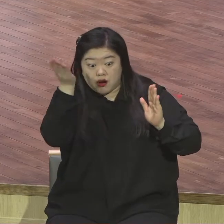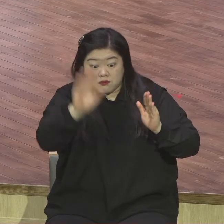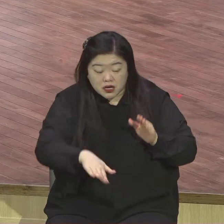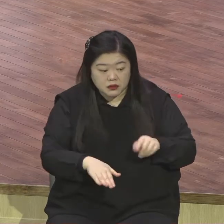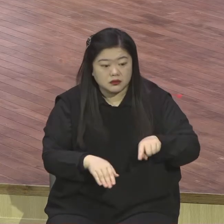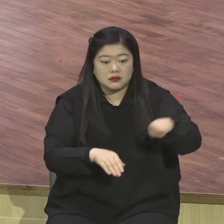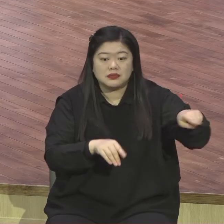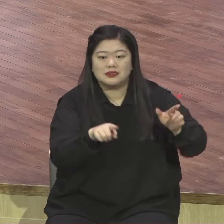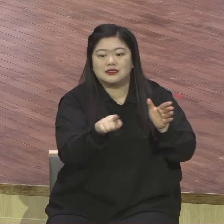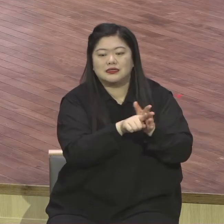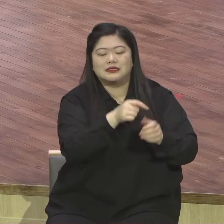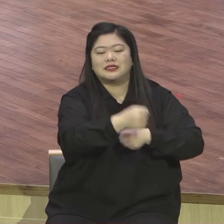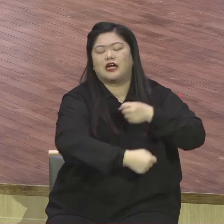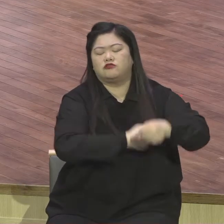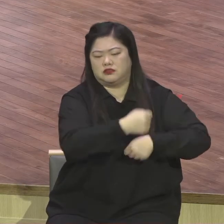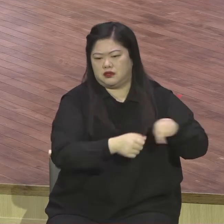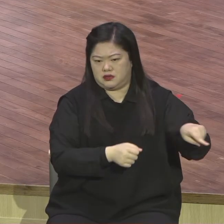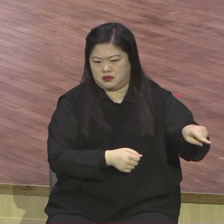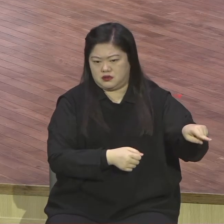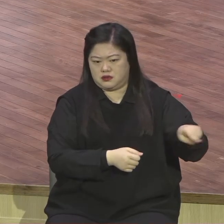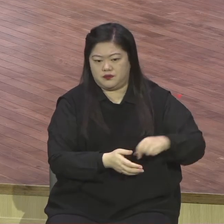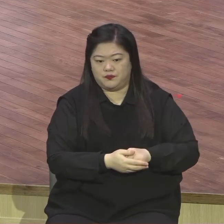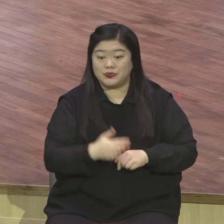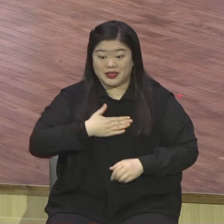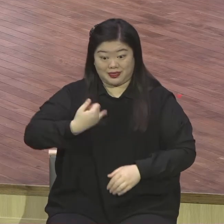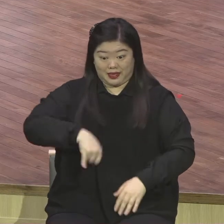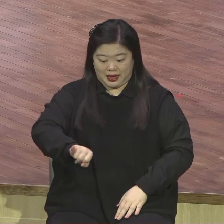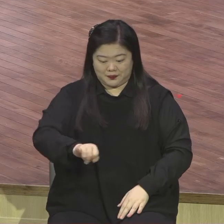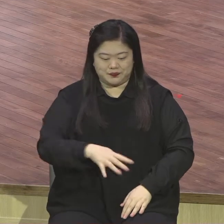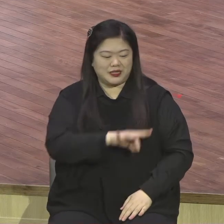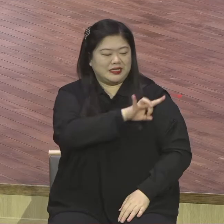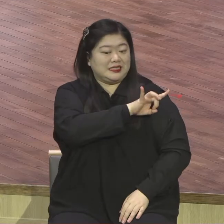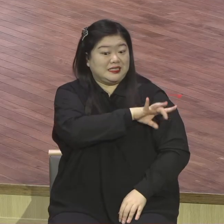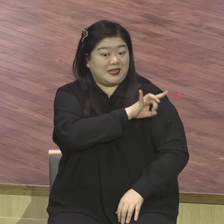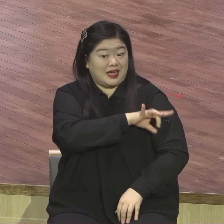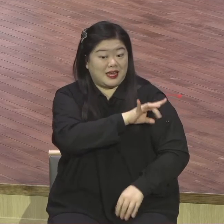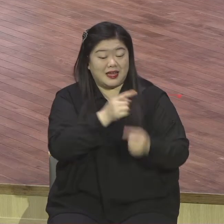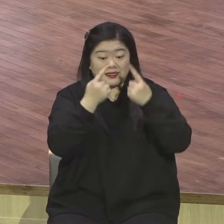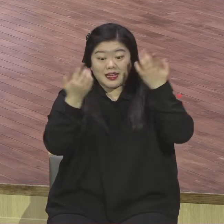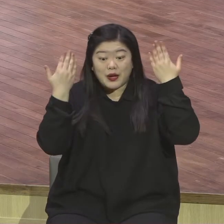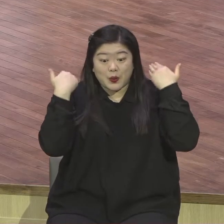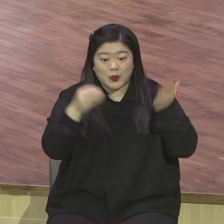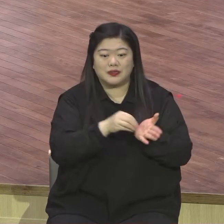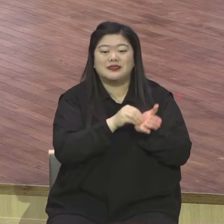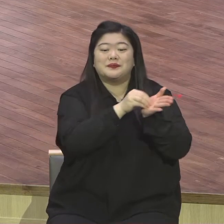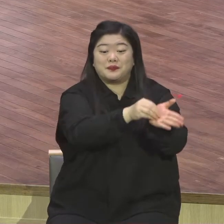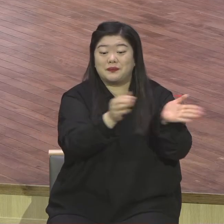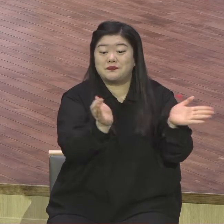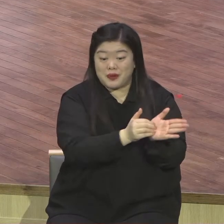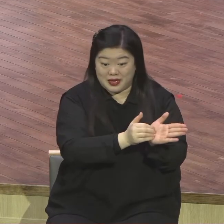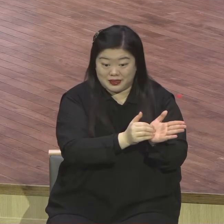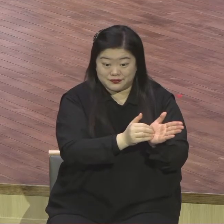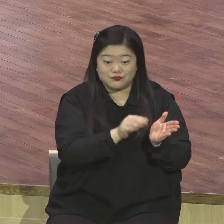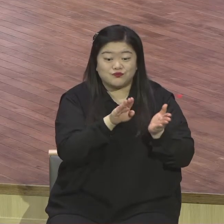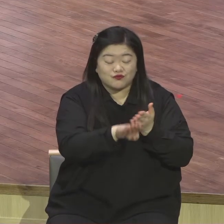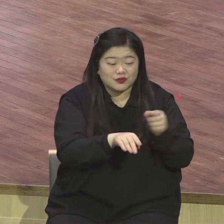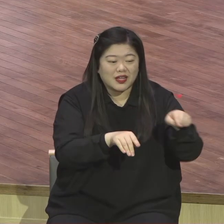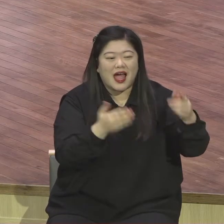딸이 이대를 다니는데 입학을 해가 연근의 시간에 또 갔는데 이 말을 한 거예요. 물리로 그린 게